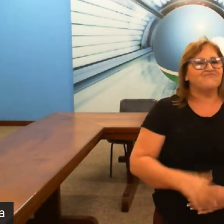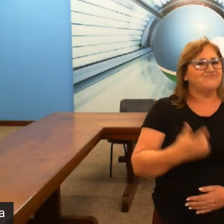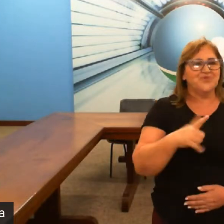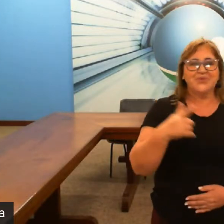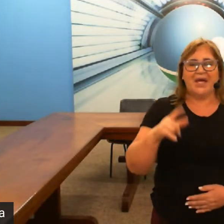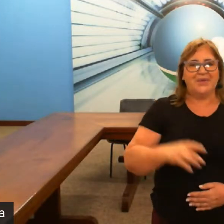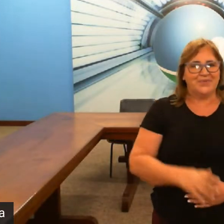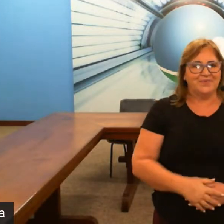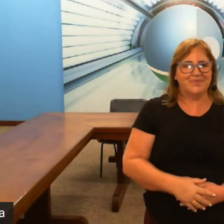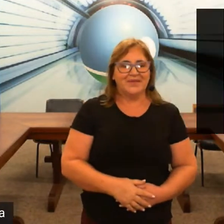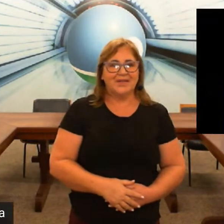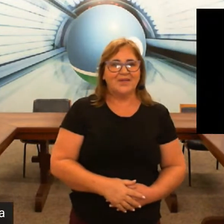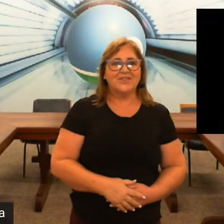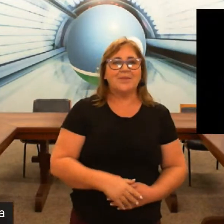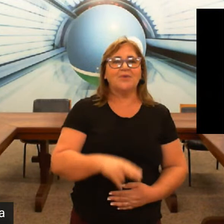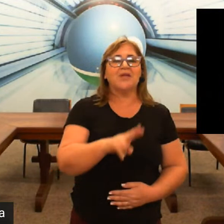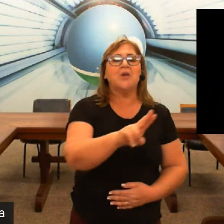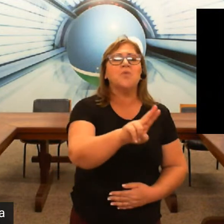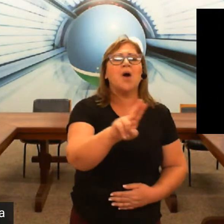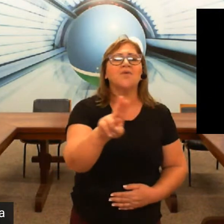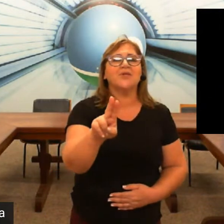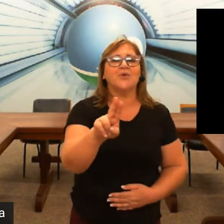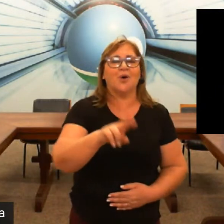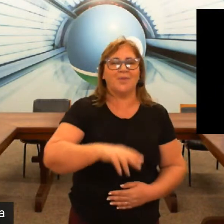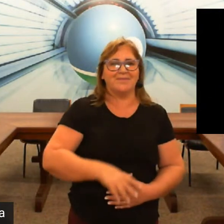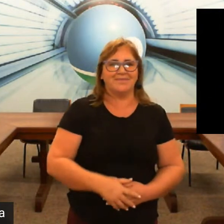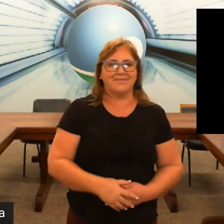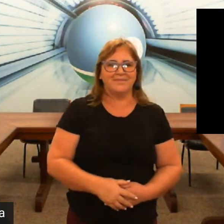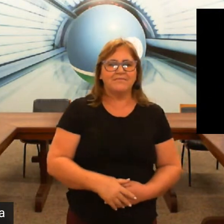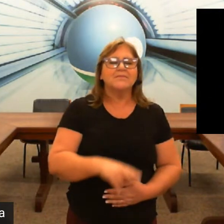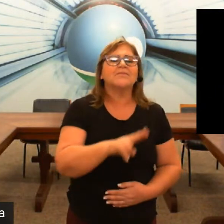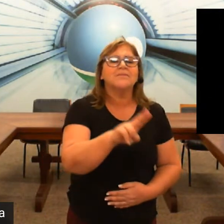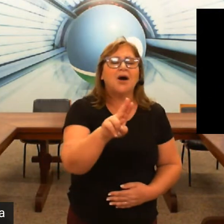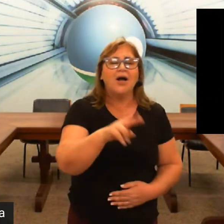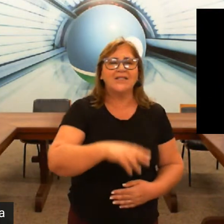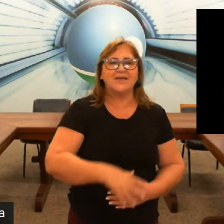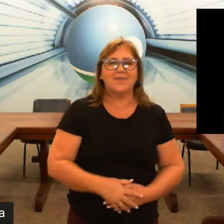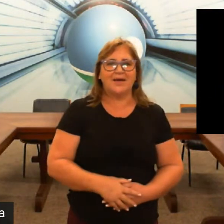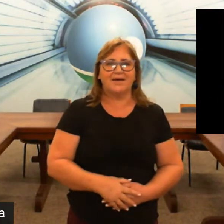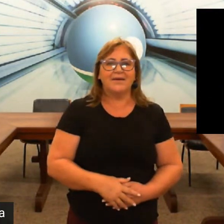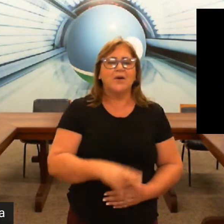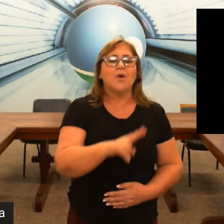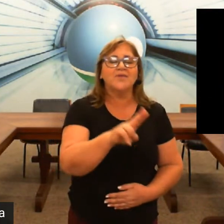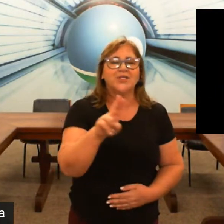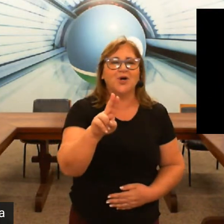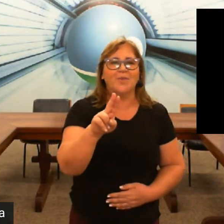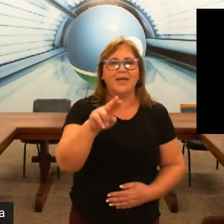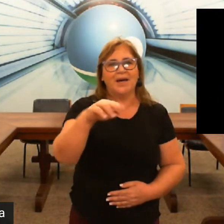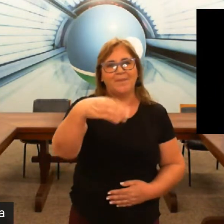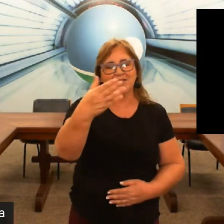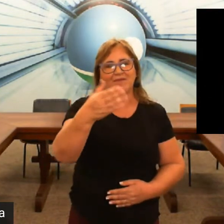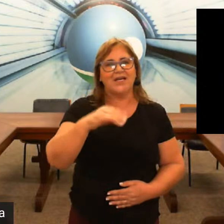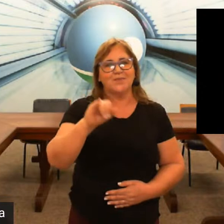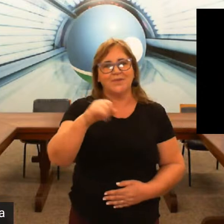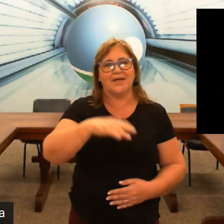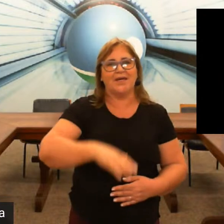não tem você perguntar qual o seu nome olha qual o seu nome aí a pessoa vai responder